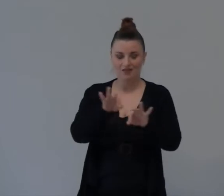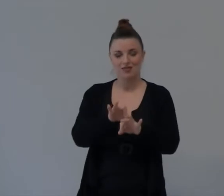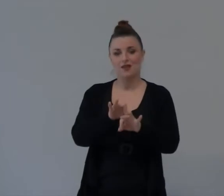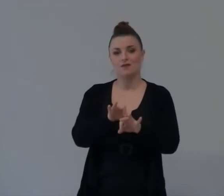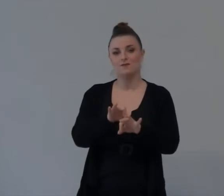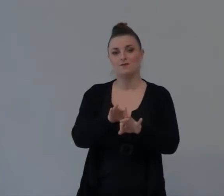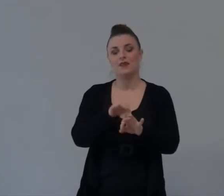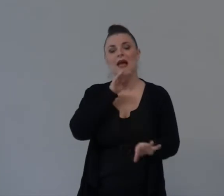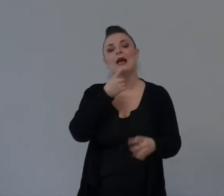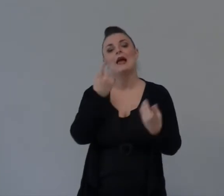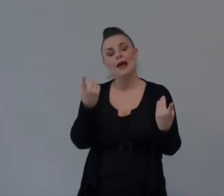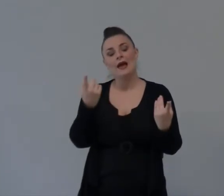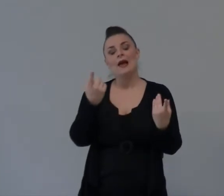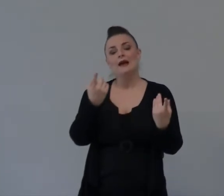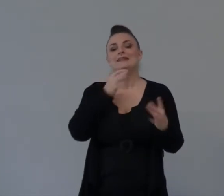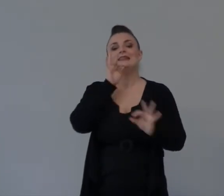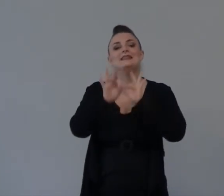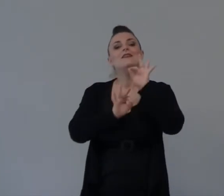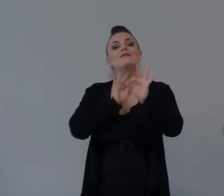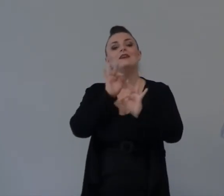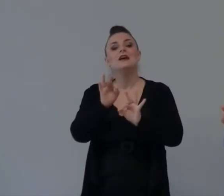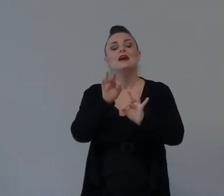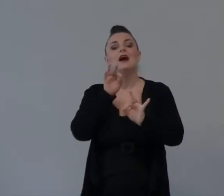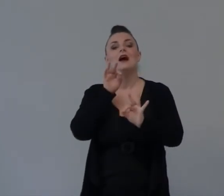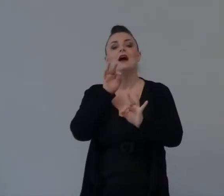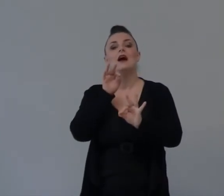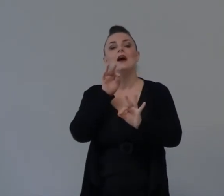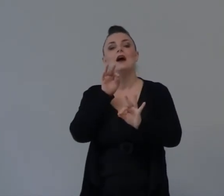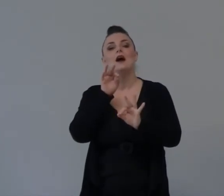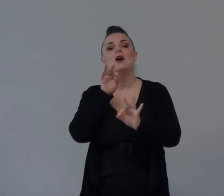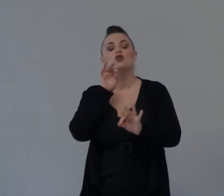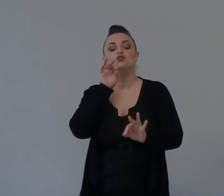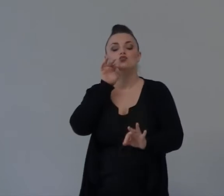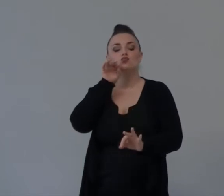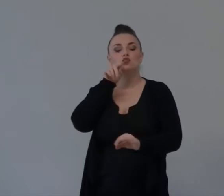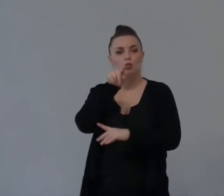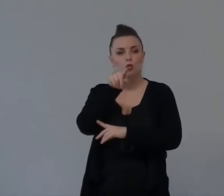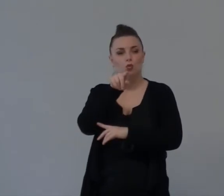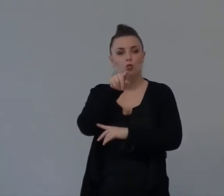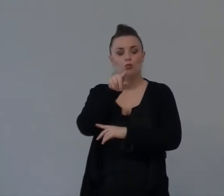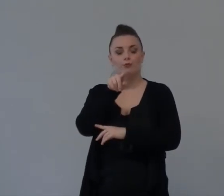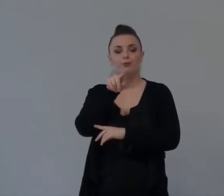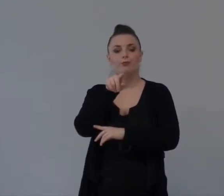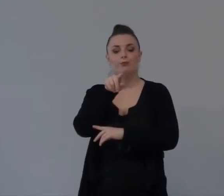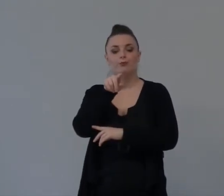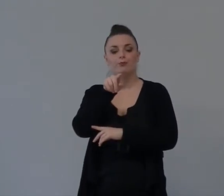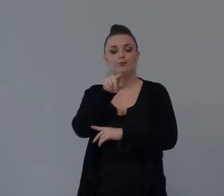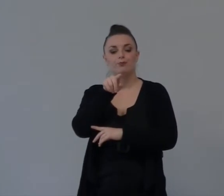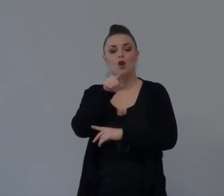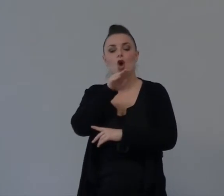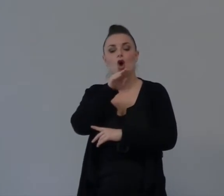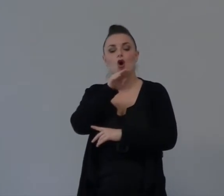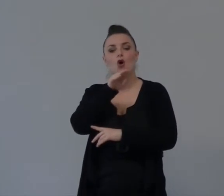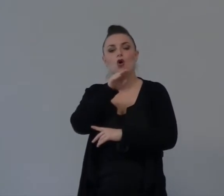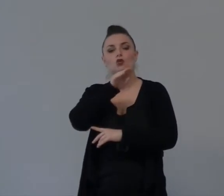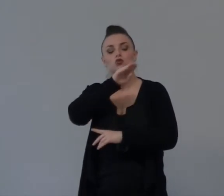Se hai Poco Sei Benedetto Se hai Tanto Non Sei Benedetto Ma È una Questione Di Dove